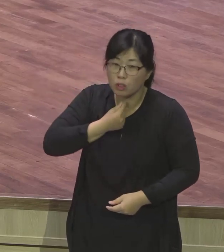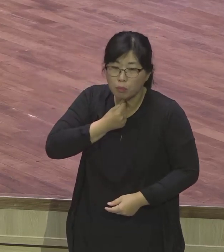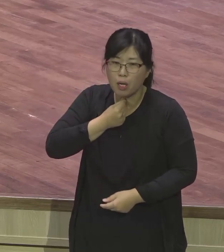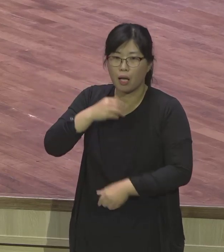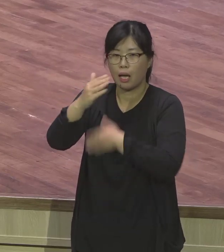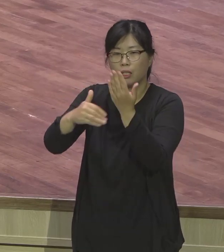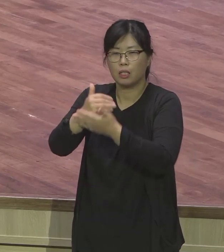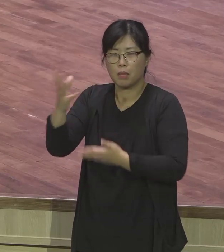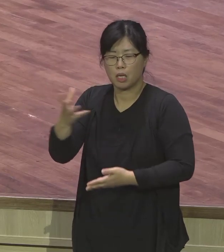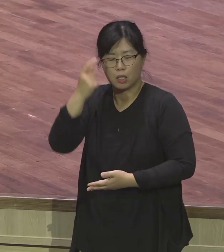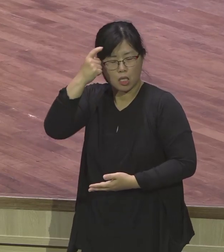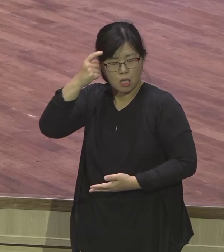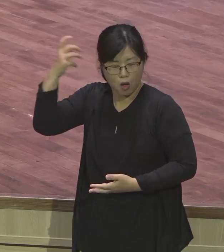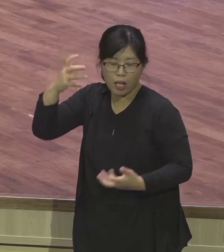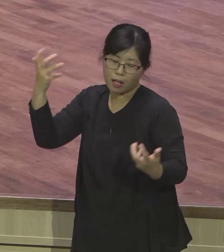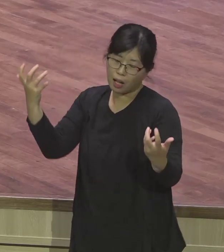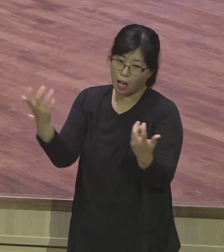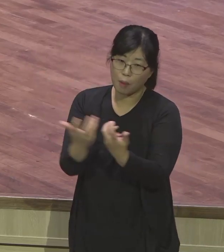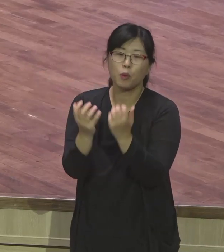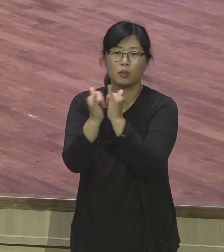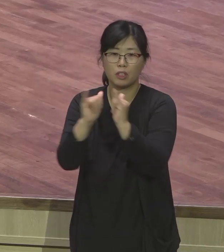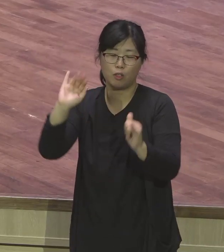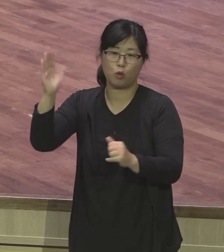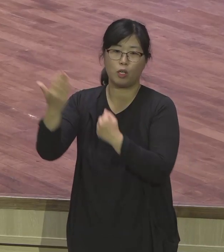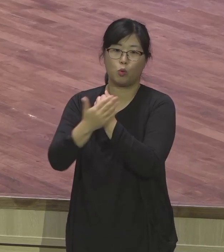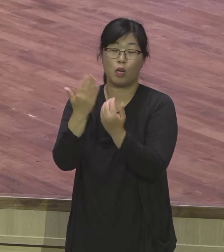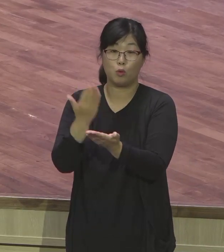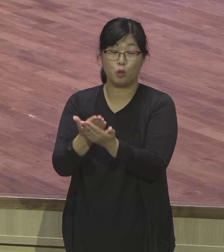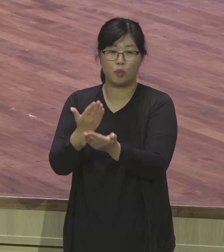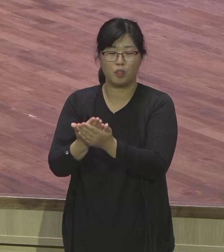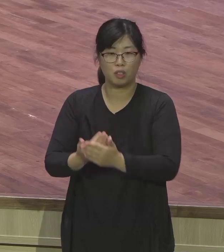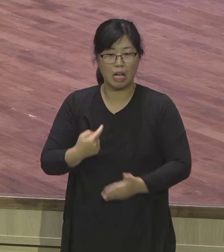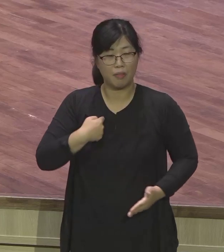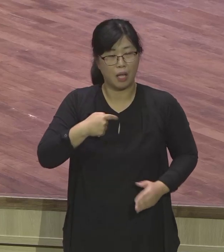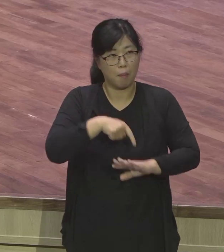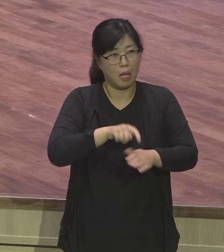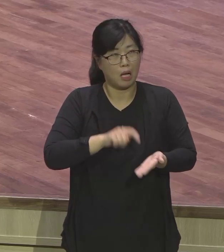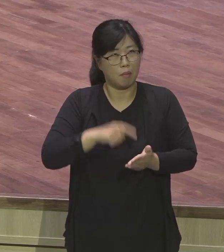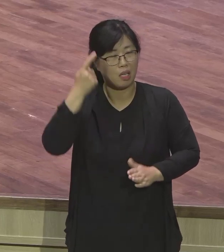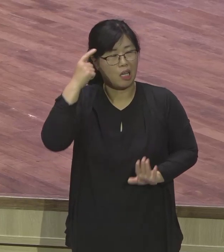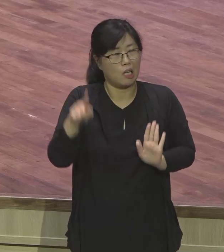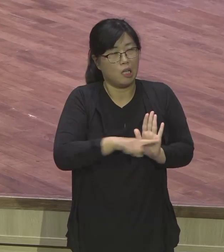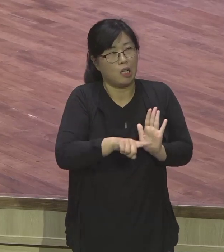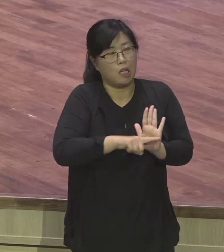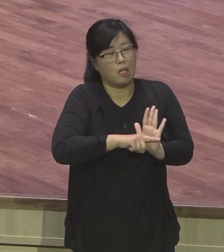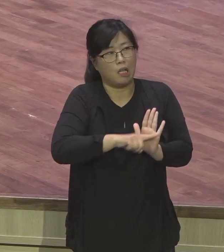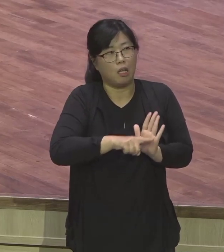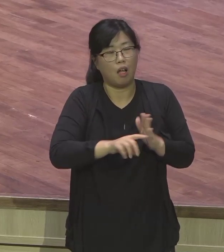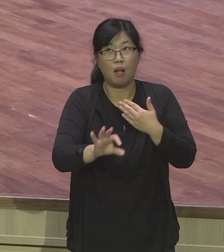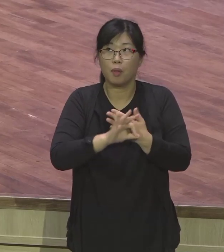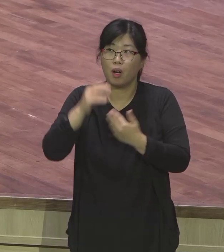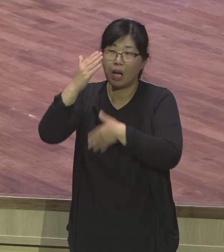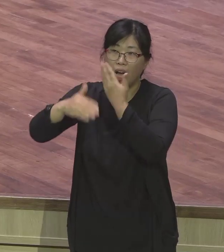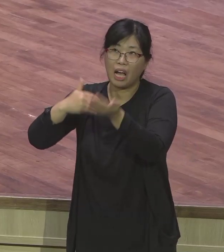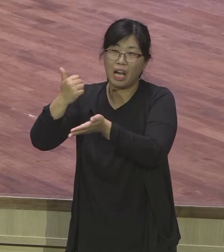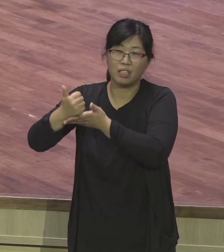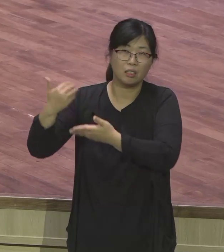생각하는 사람은 절대 들을 수가 없습니다 하나님의 음성 듣지 못하면 되는 것에도 안됩니다 무조건 망하게 되있어요 하나님 오늘부터 다